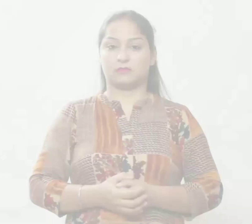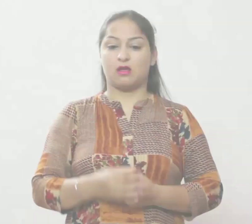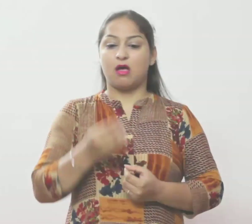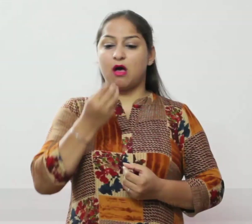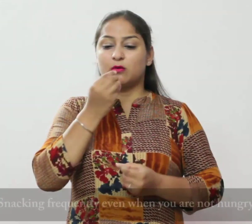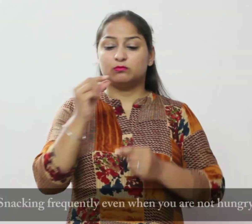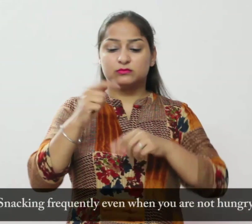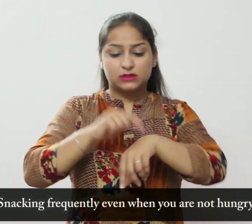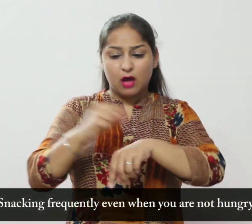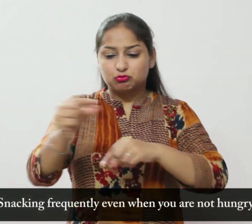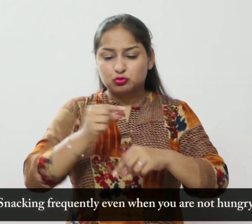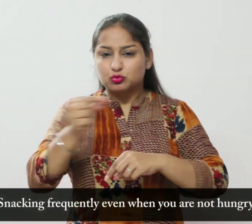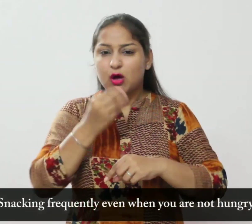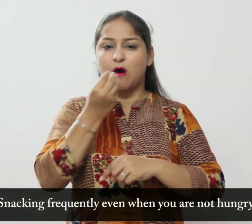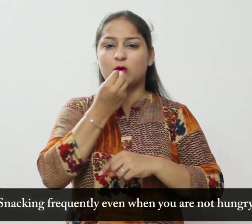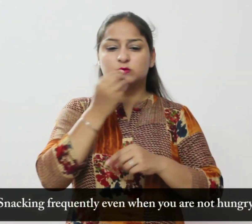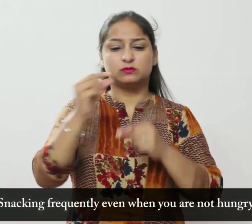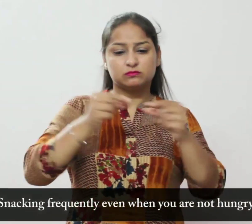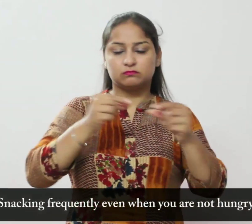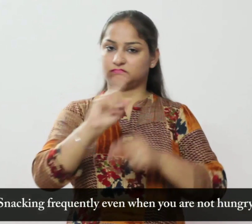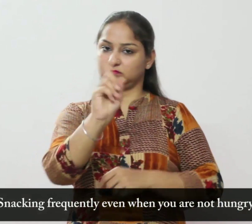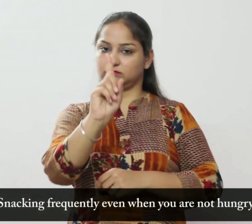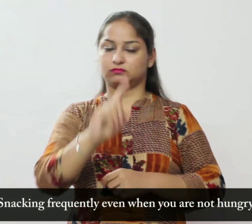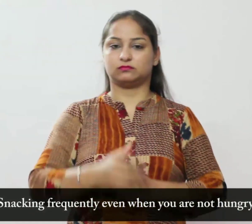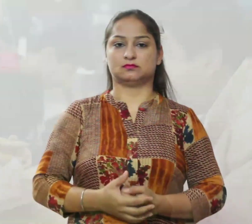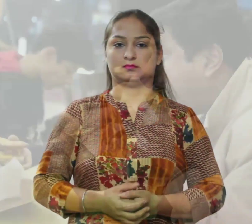भूग ना लगने पर भी बार बार नाश्टा करना